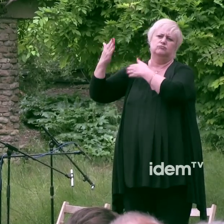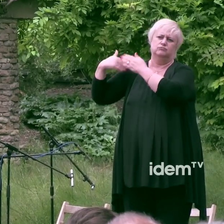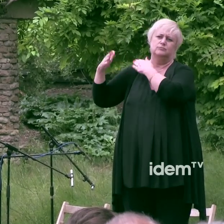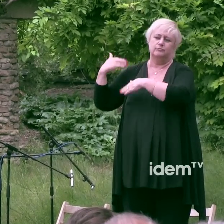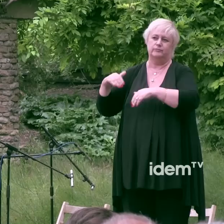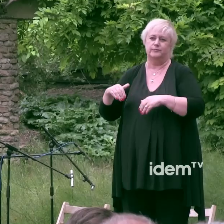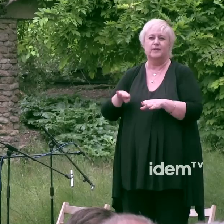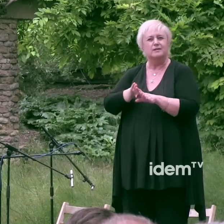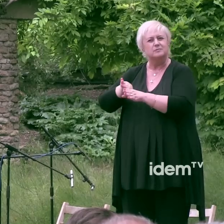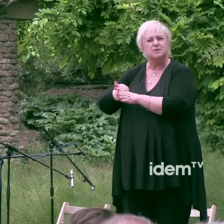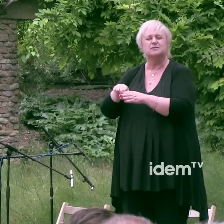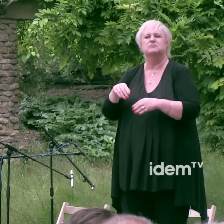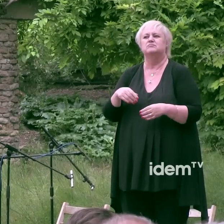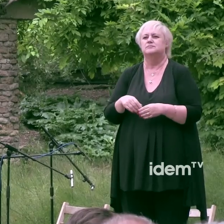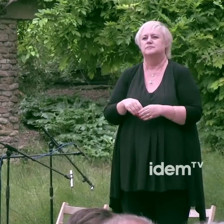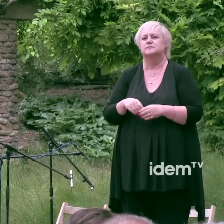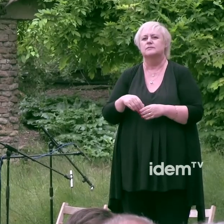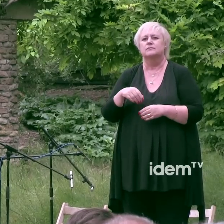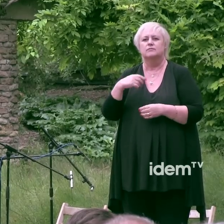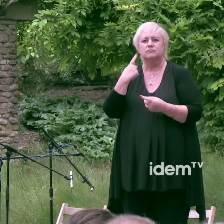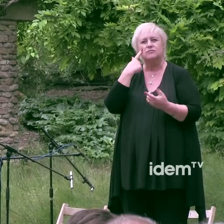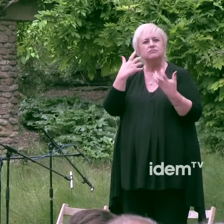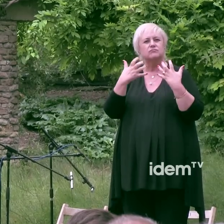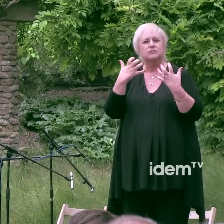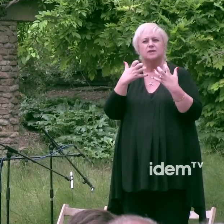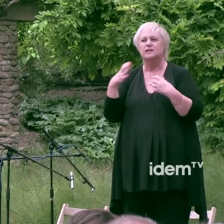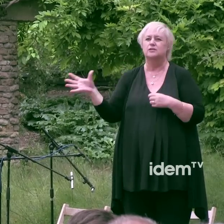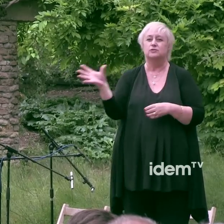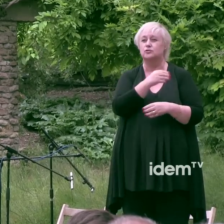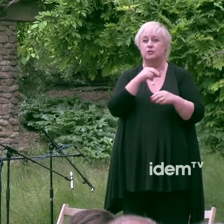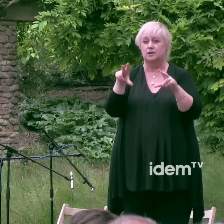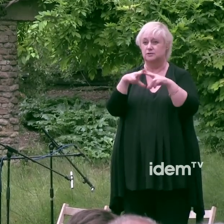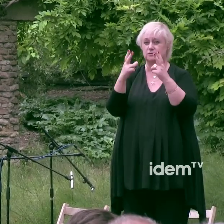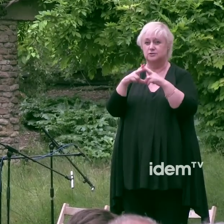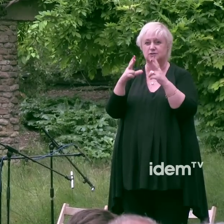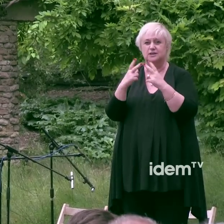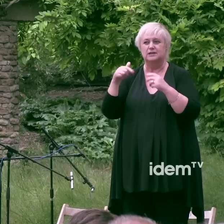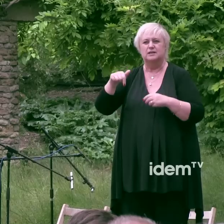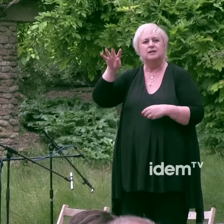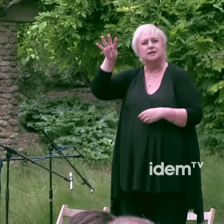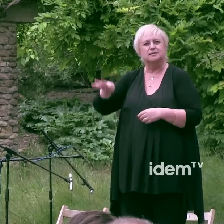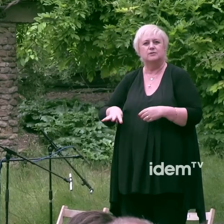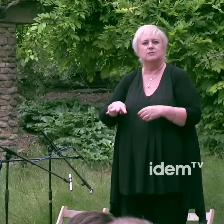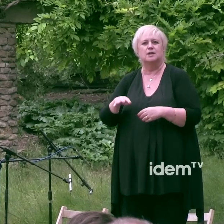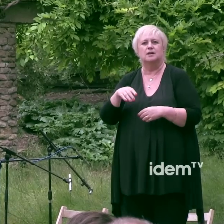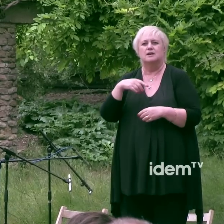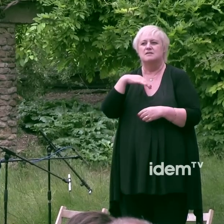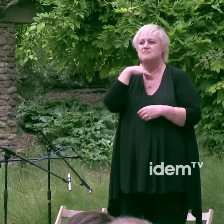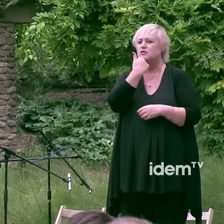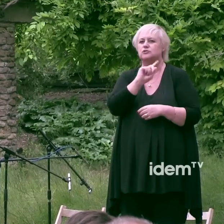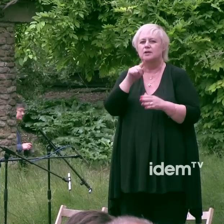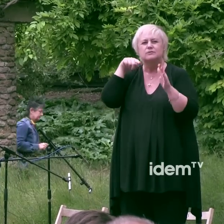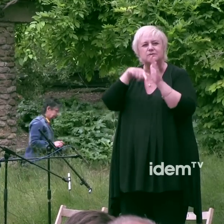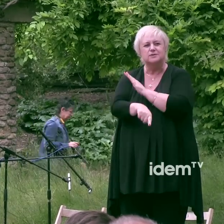existeix una greu desinformació molt generalitzada entre tota la societat sobre el veritable abast de'epidèmia a Catalunya. Un desconeixement